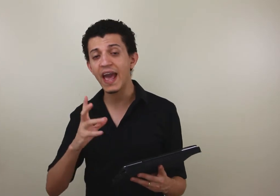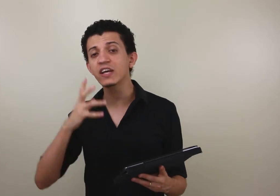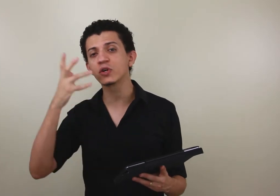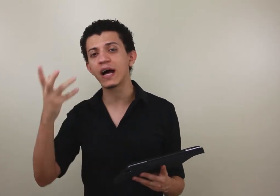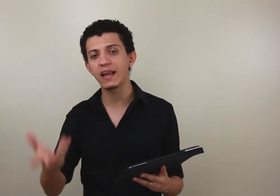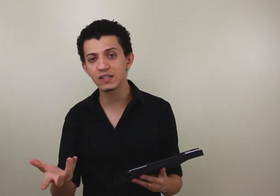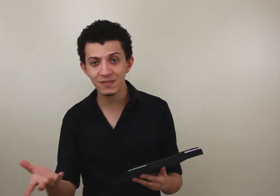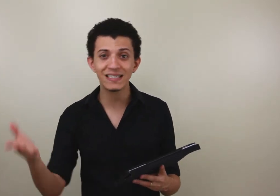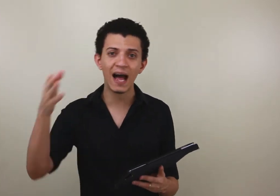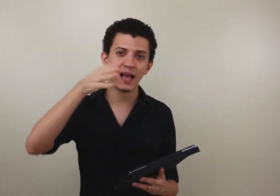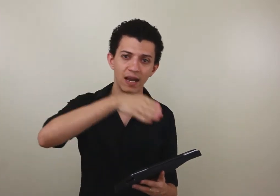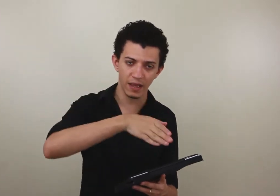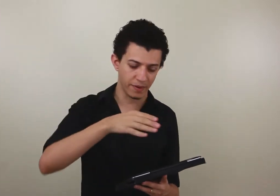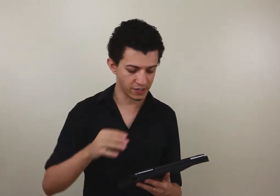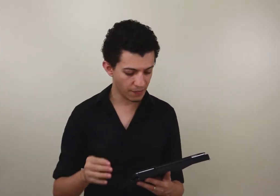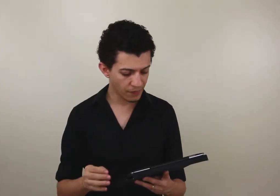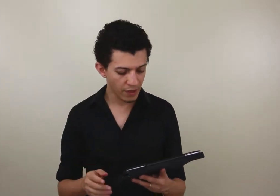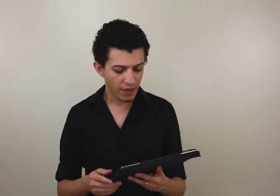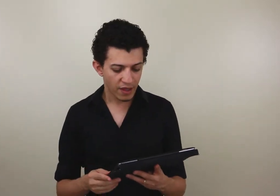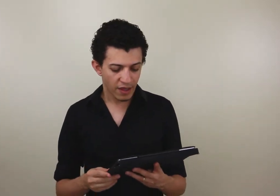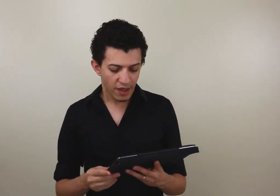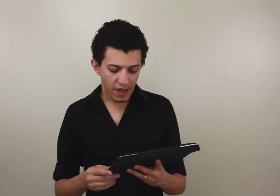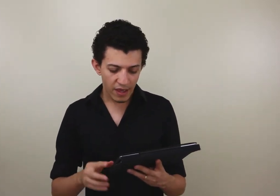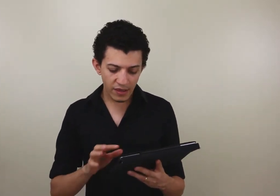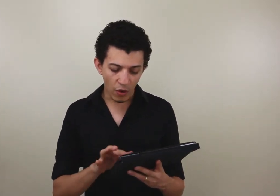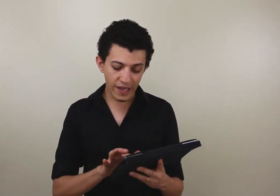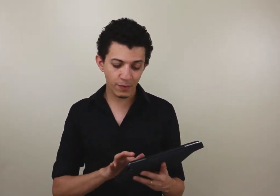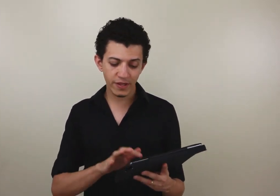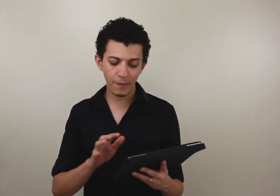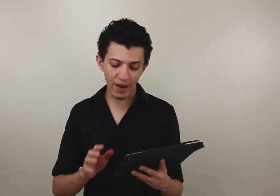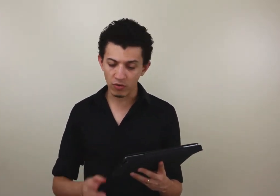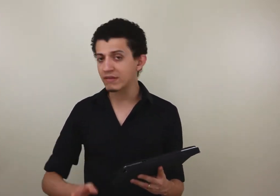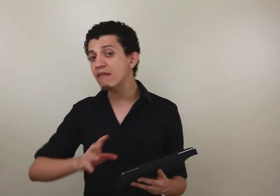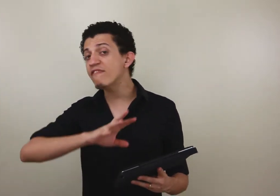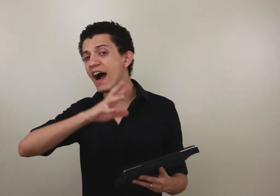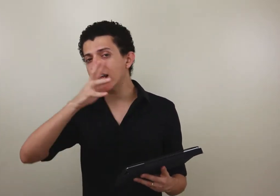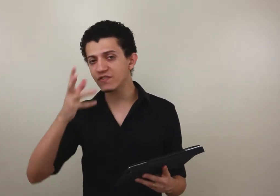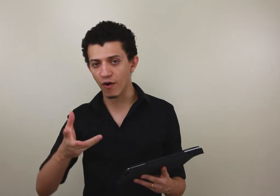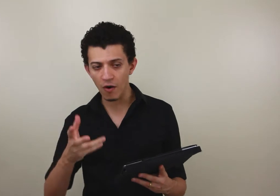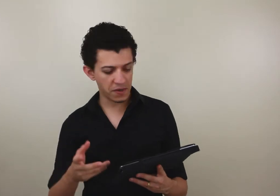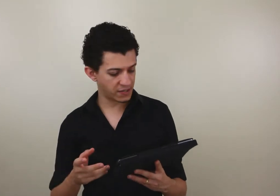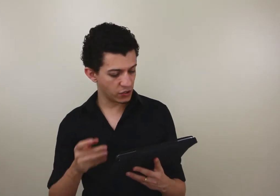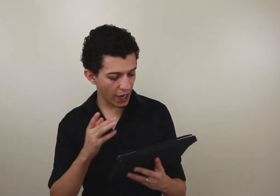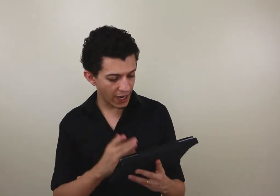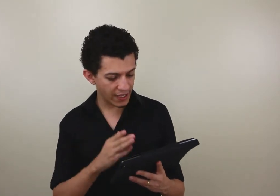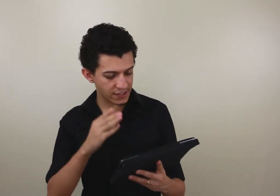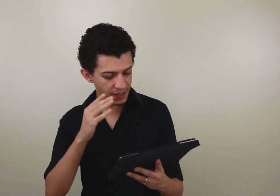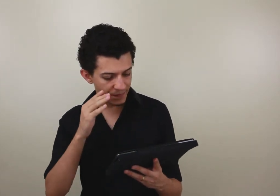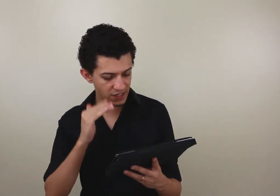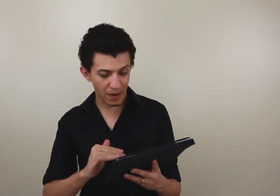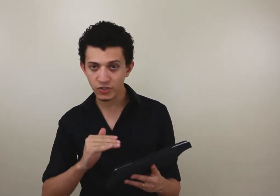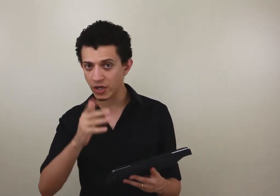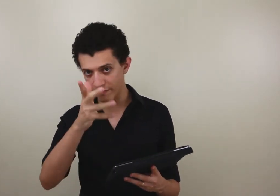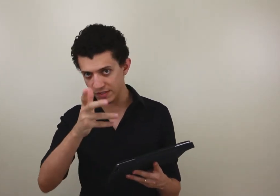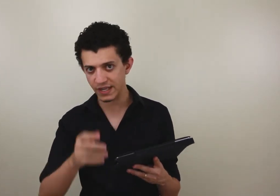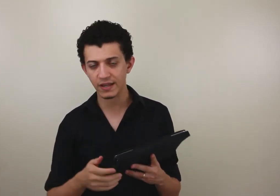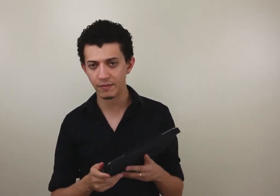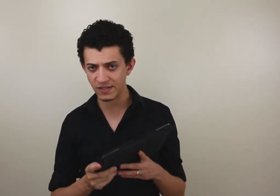regionalismos da Libras. Então, respondendo a pergunta, tem várias formas, Doralice, Sebastiano e você, que está me